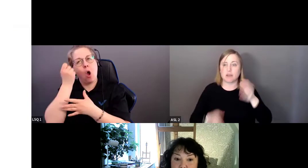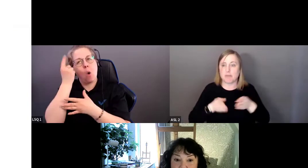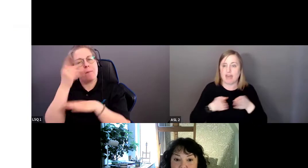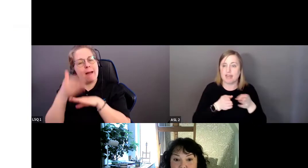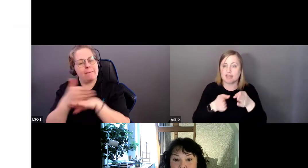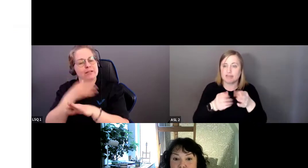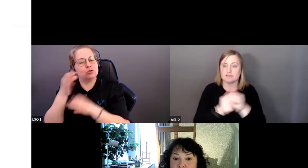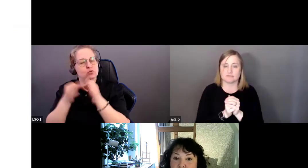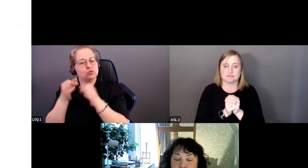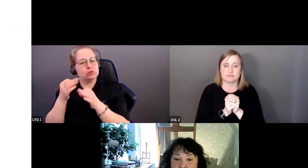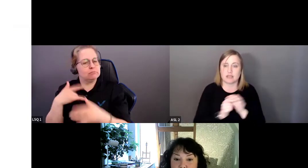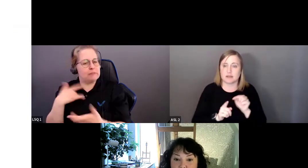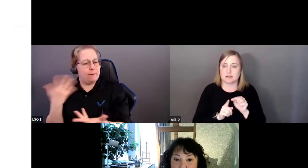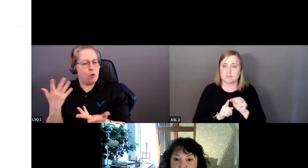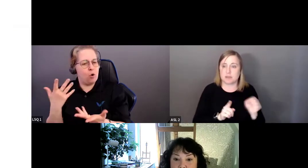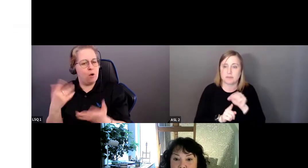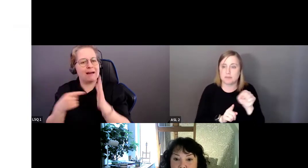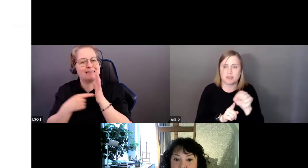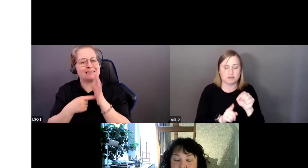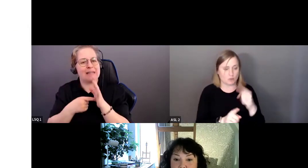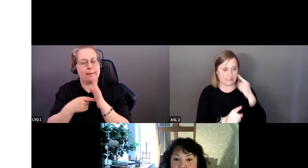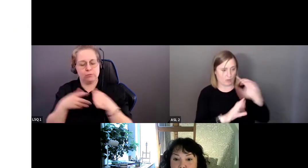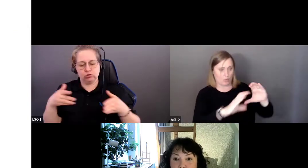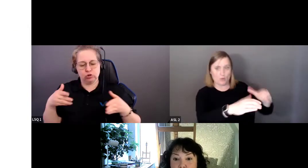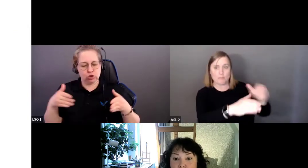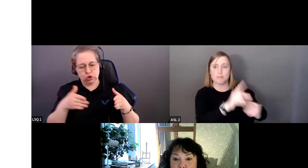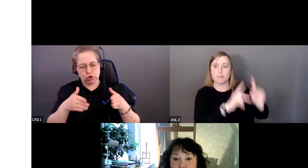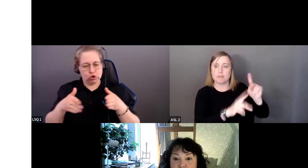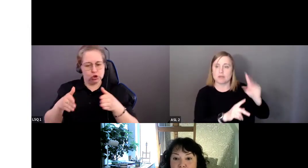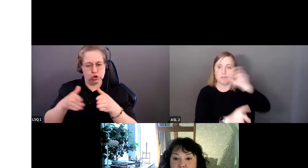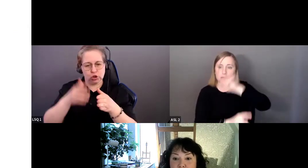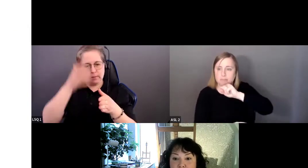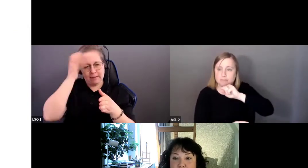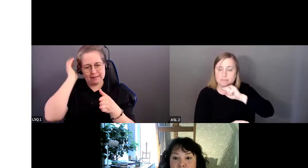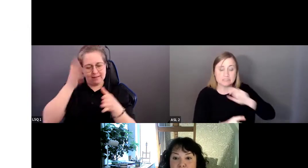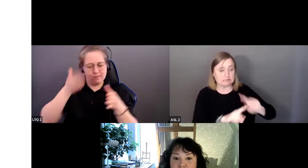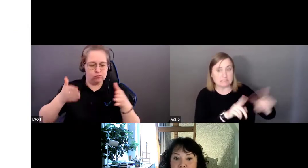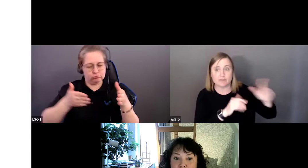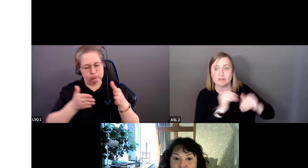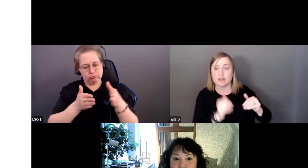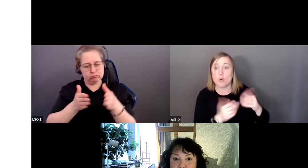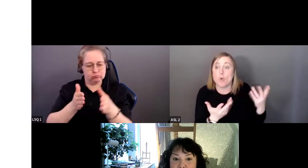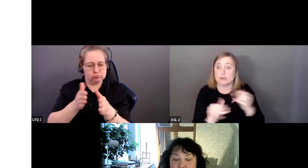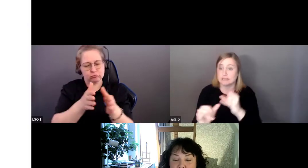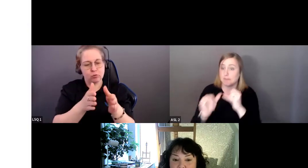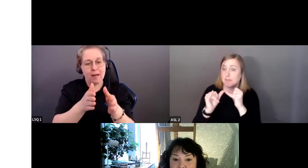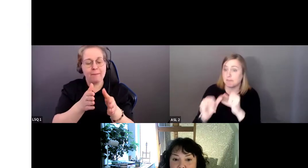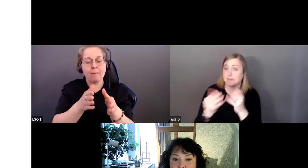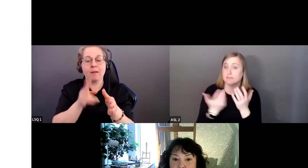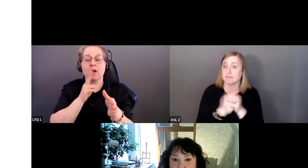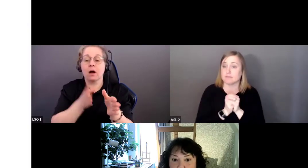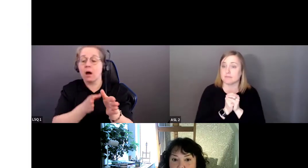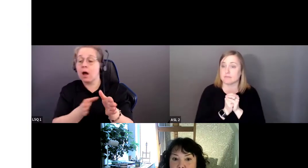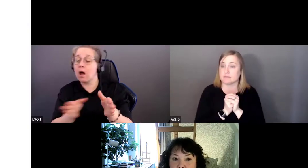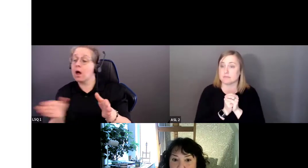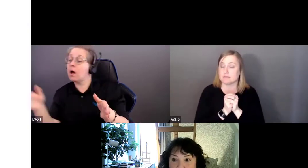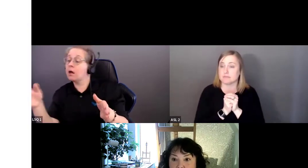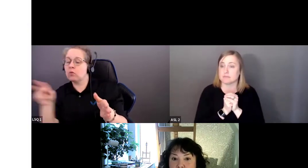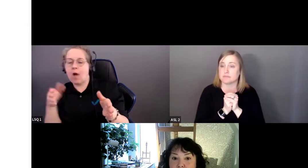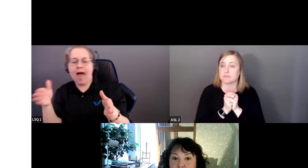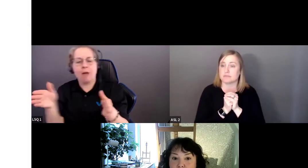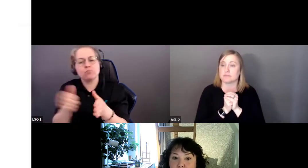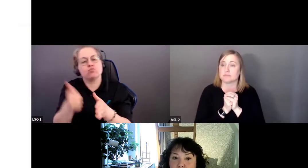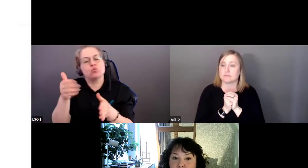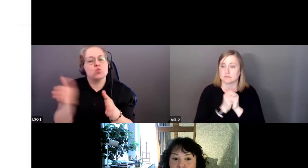Ce sont comme des chemins qui se tracent dans notre cerveau, des raccourcis par rapport aux gens qui nous ressemblent